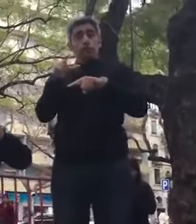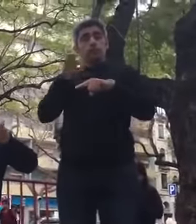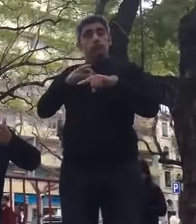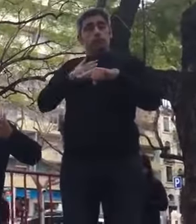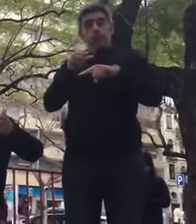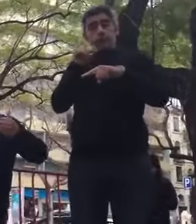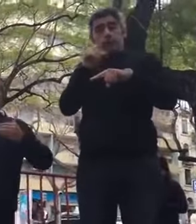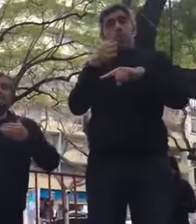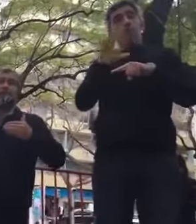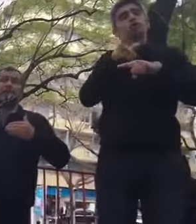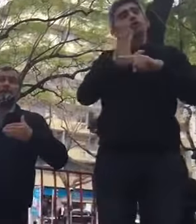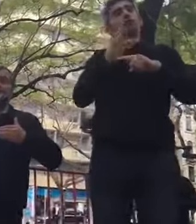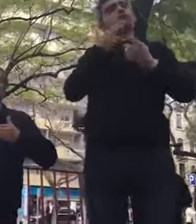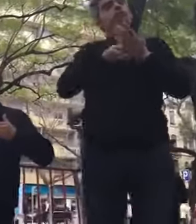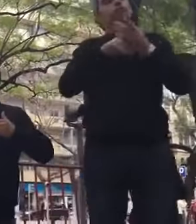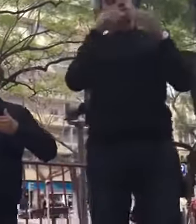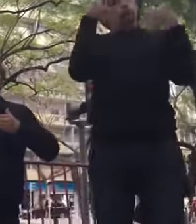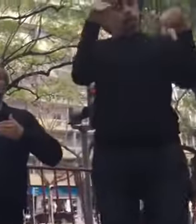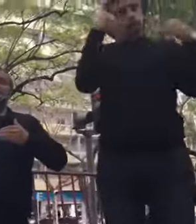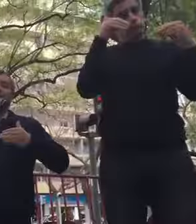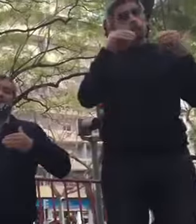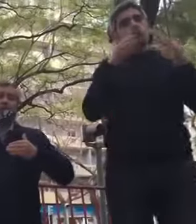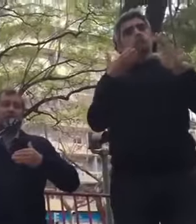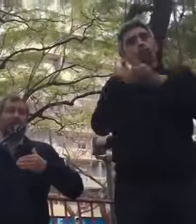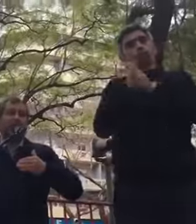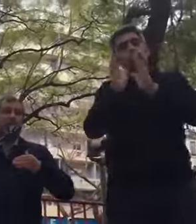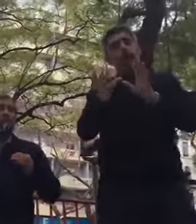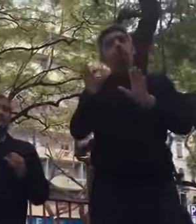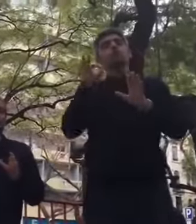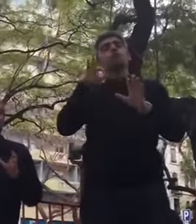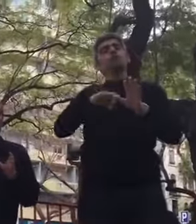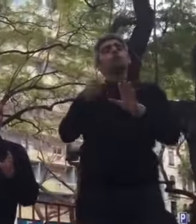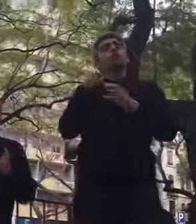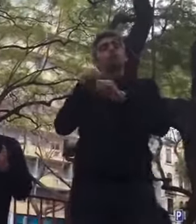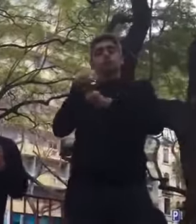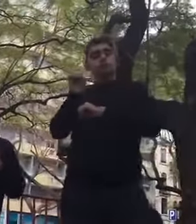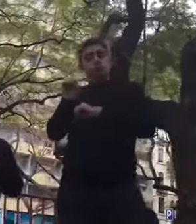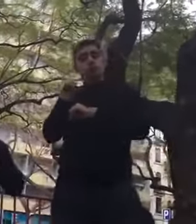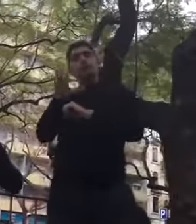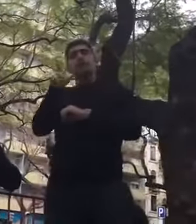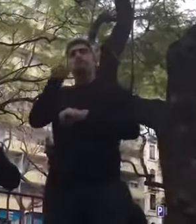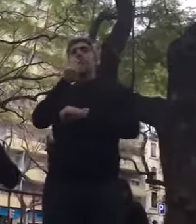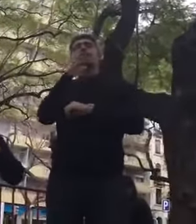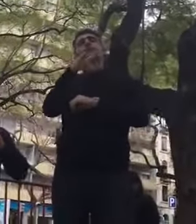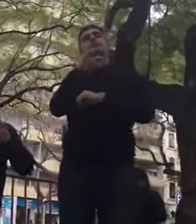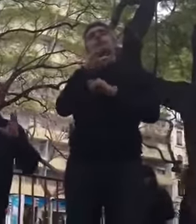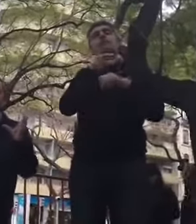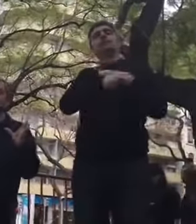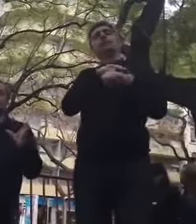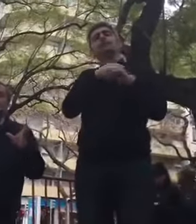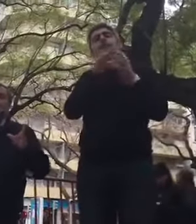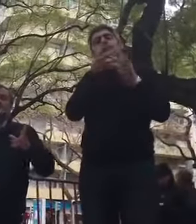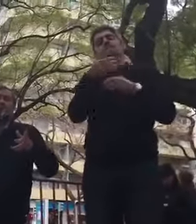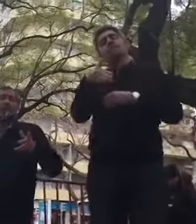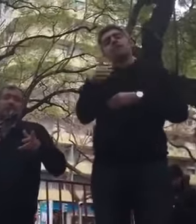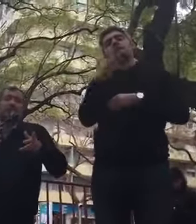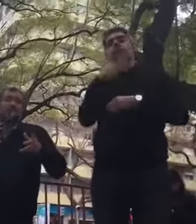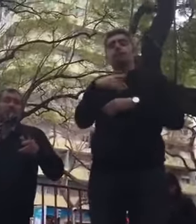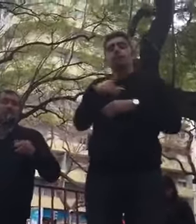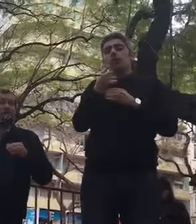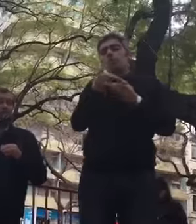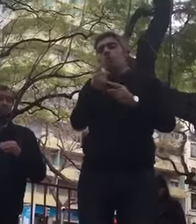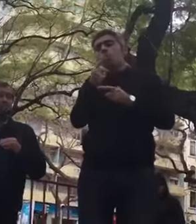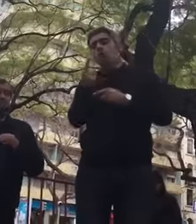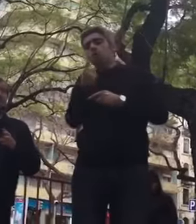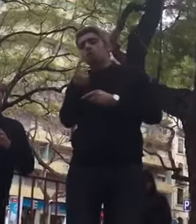claramente, docentes, porque já ingressaram, mas não são profissionalizados, que eles pudessem dizer que esse tempo até iriam contar, que seria um ano,